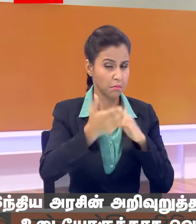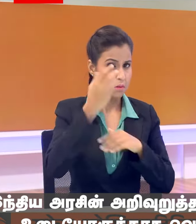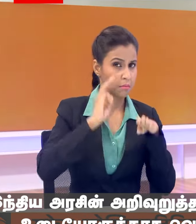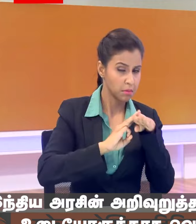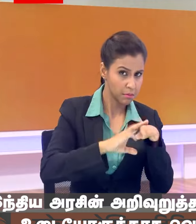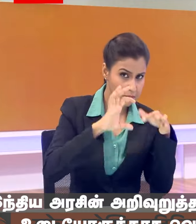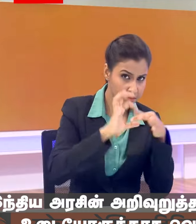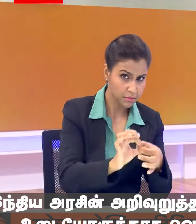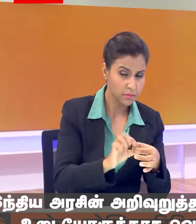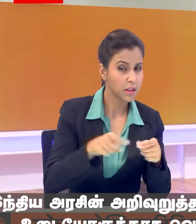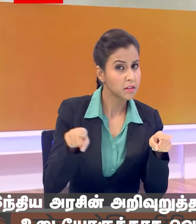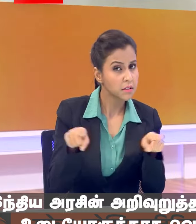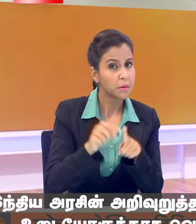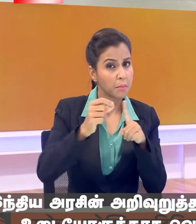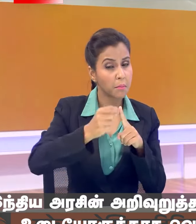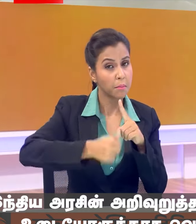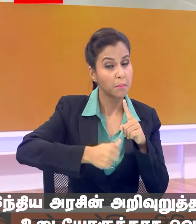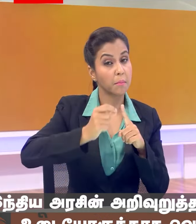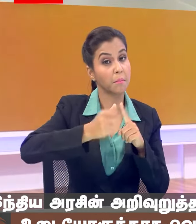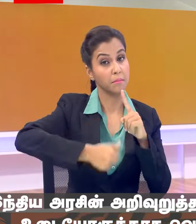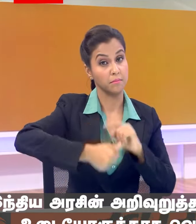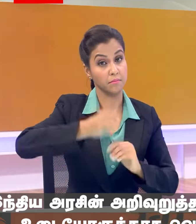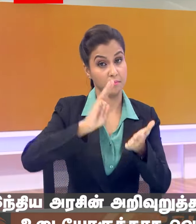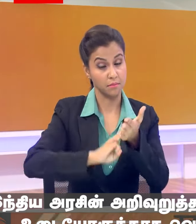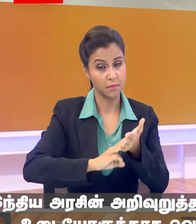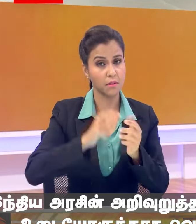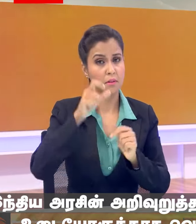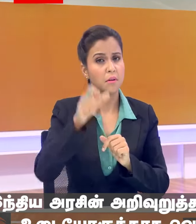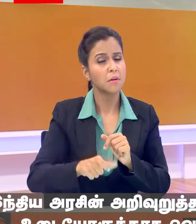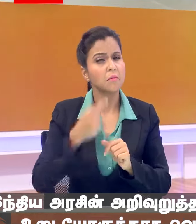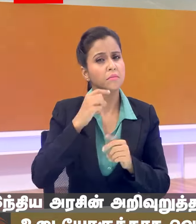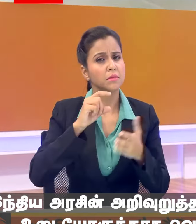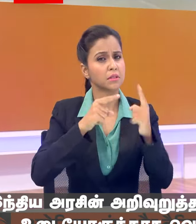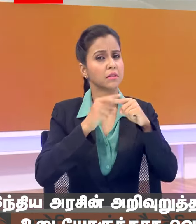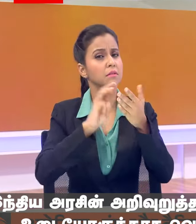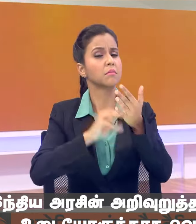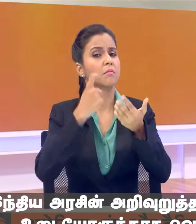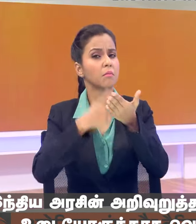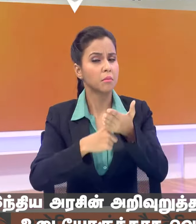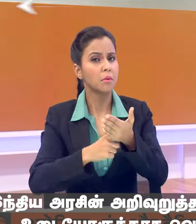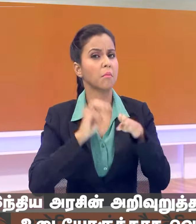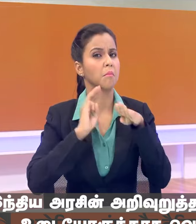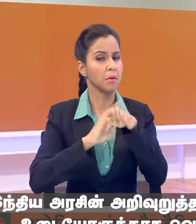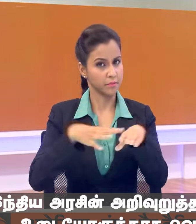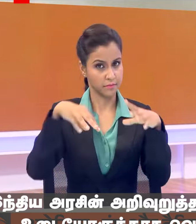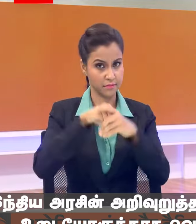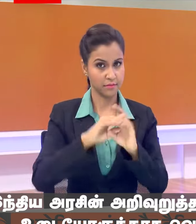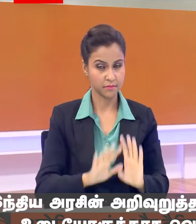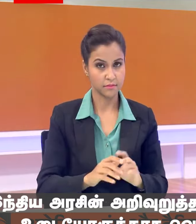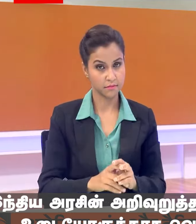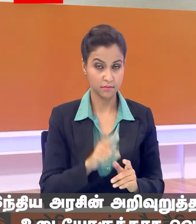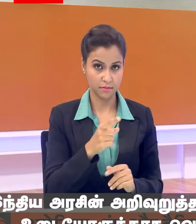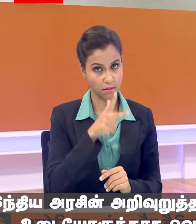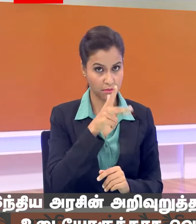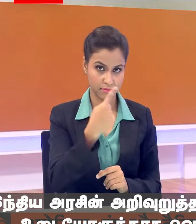ऐसे में प्रधानमंत्री की जो एक्ट इस्ट पॉलिसी है इसका क्या असर देखते है जब टिमोर लेश्टे भी आसियान का मेंबर बन जा रहे हैं आपने यह बहुत